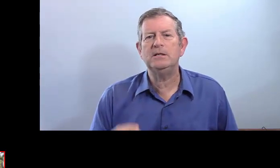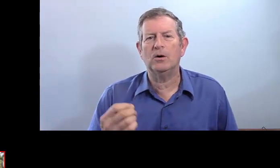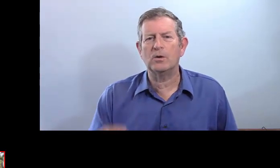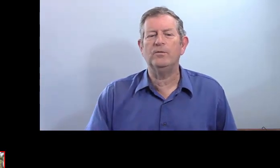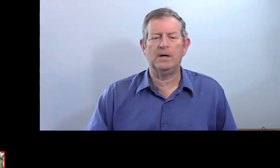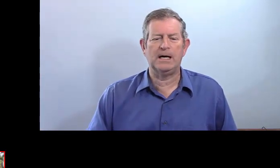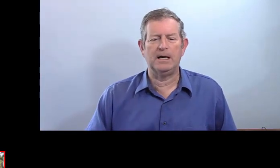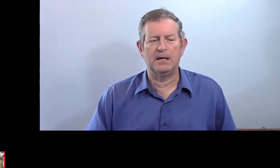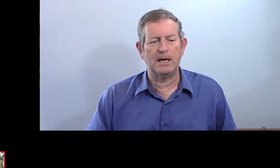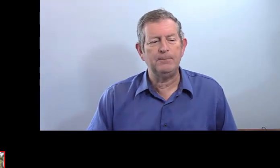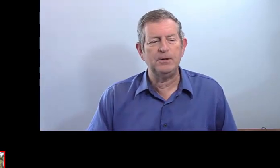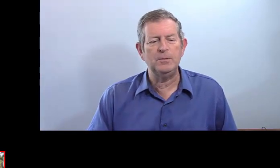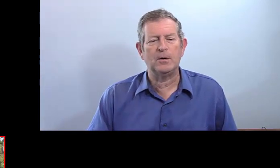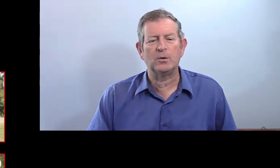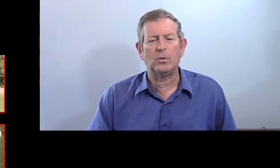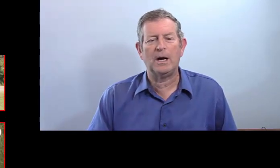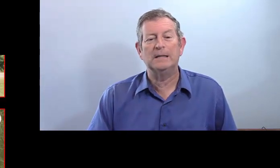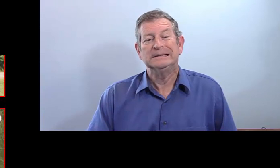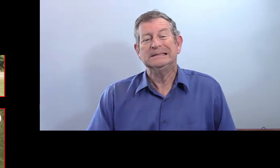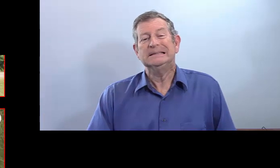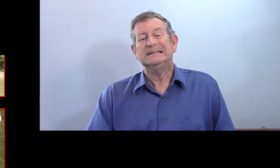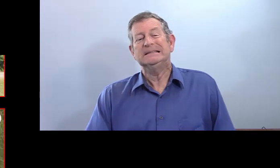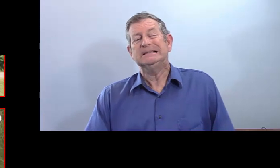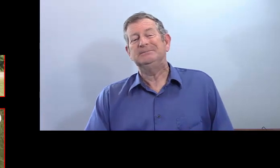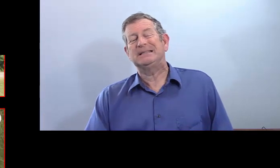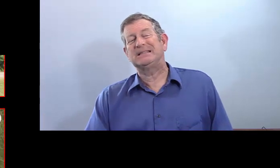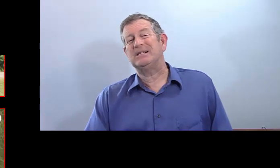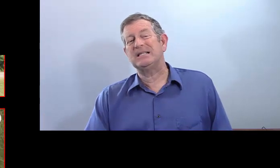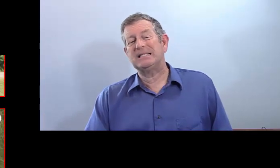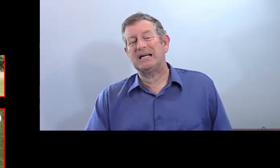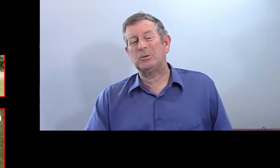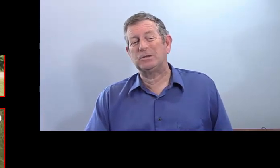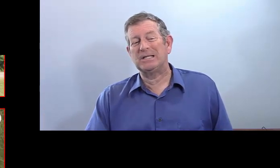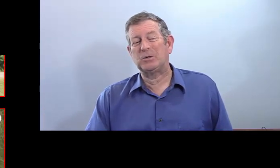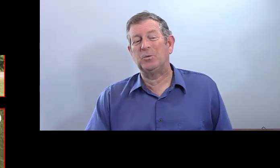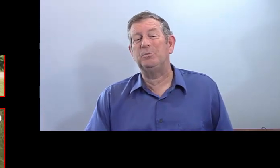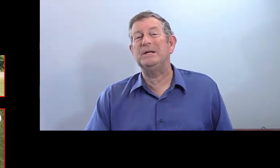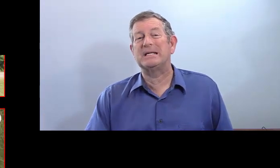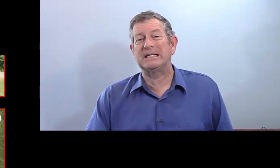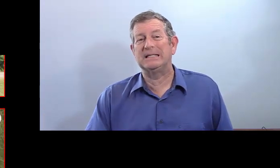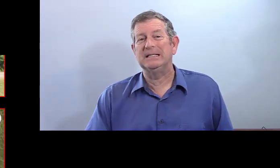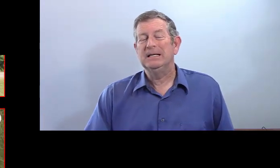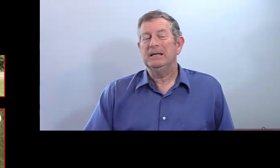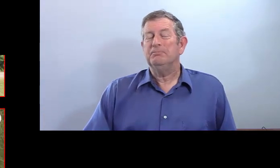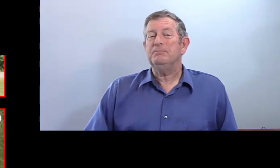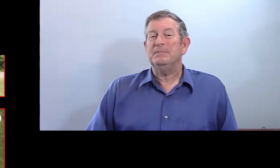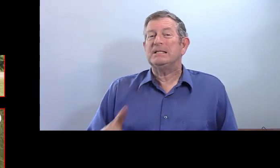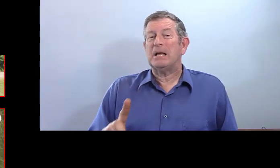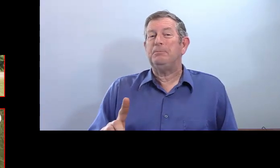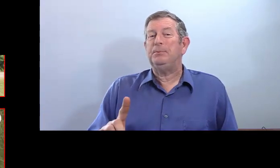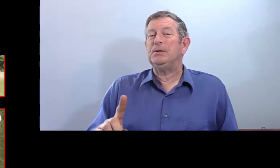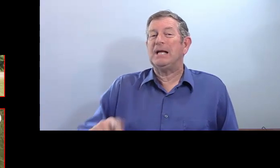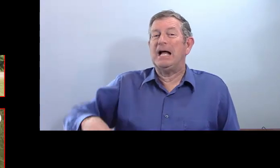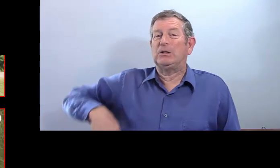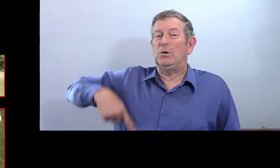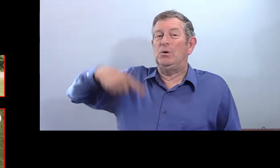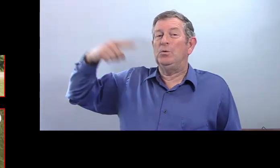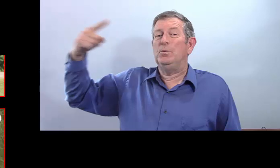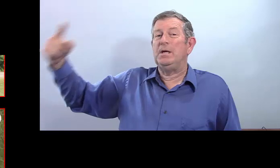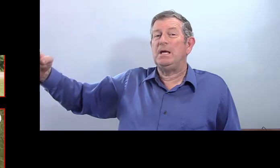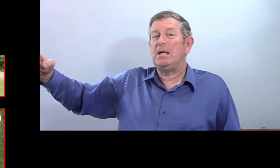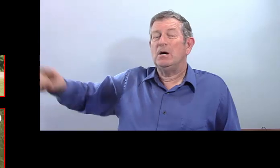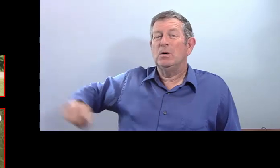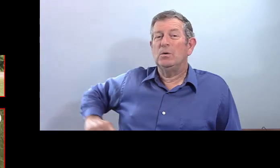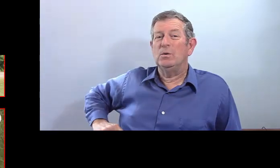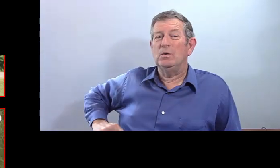me dis au revoir. Et puis, numéro 3. Maintenant, ça se complique. Ça peut être